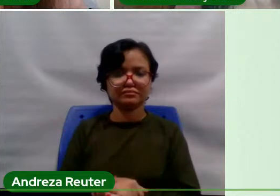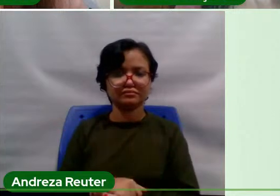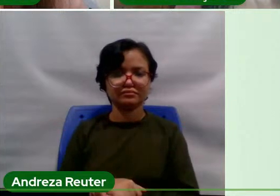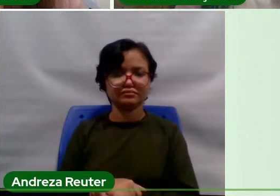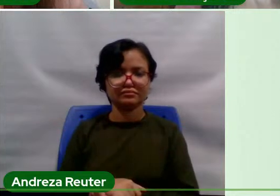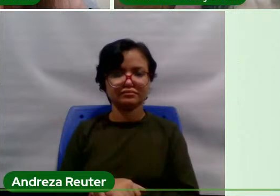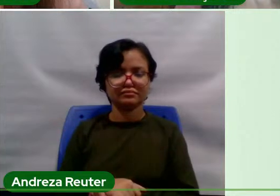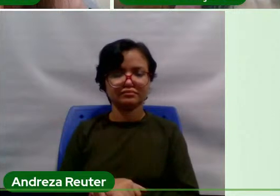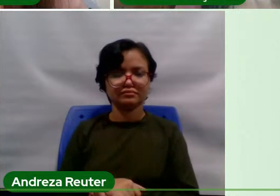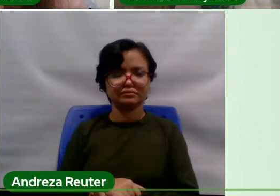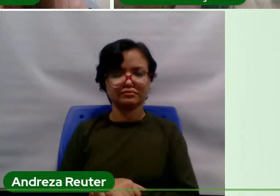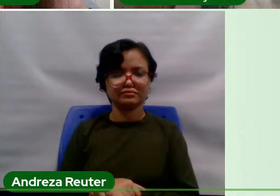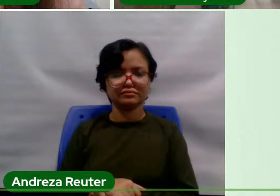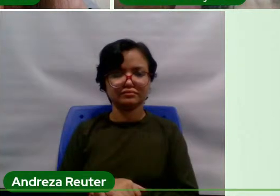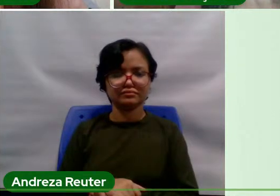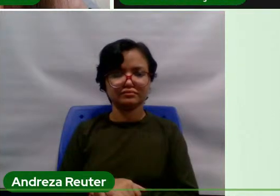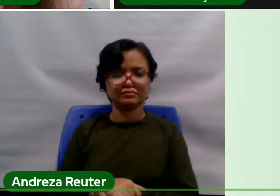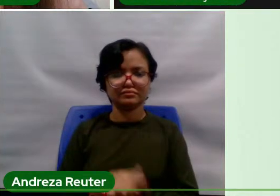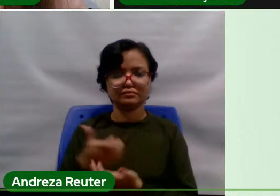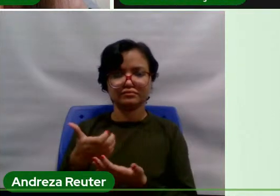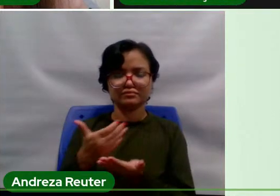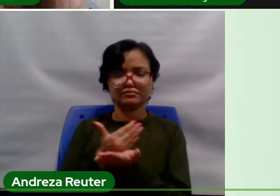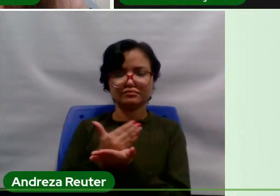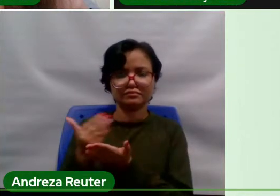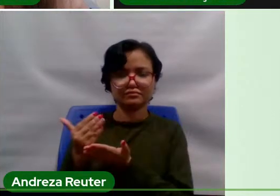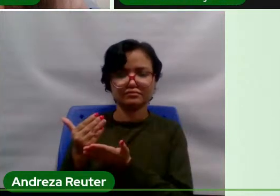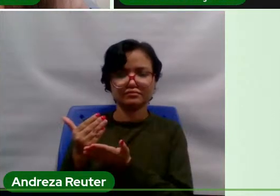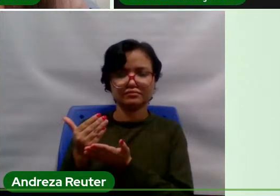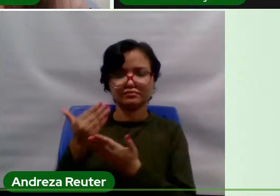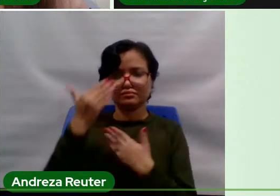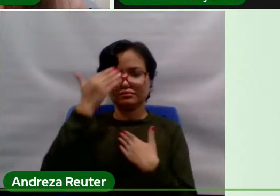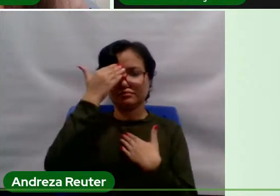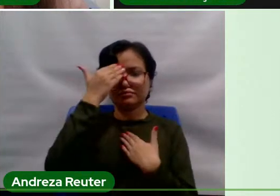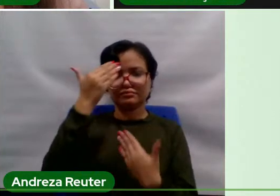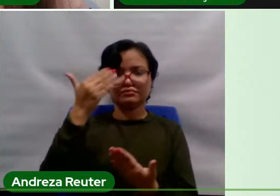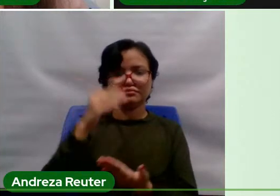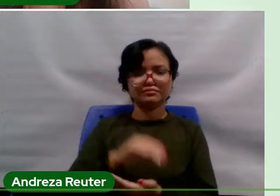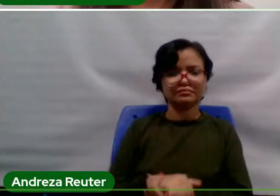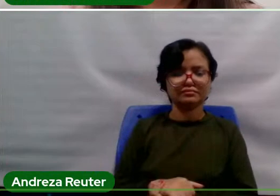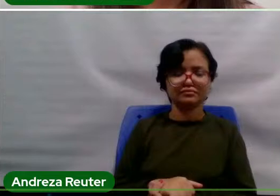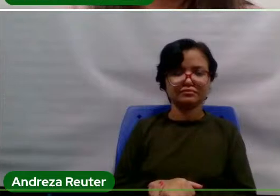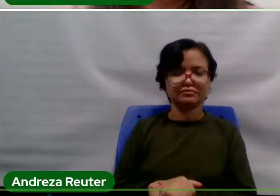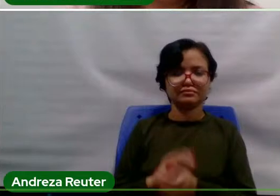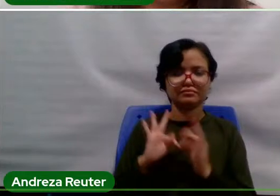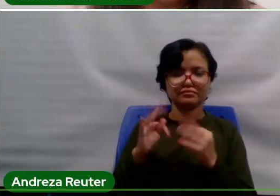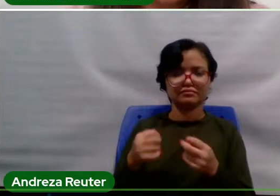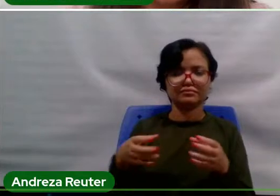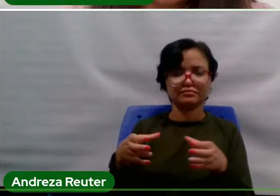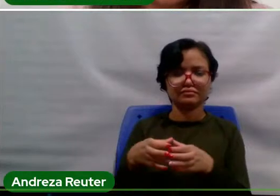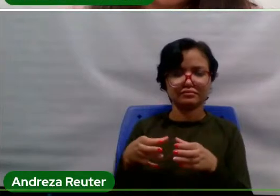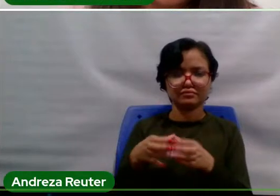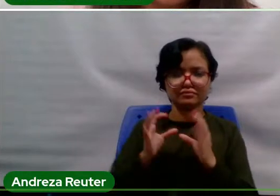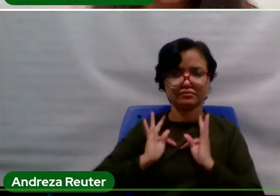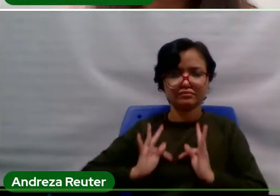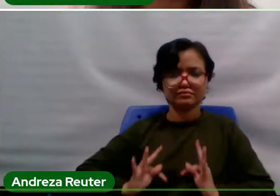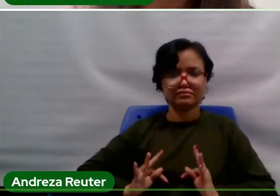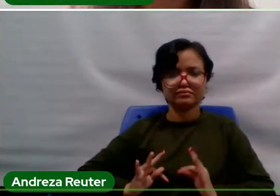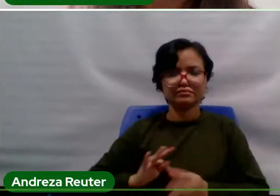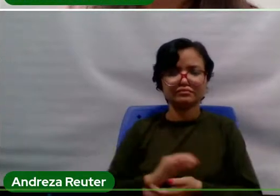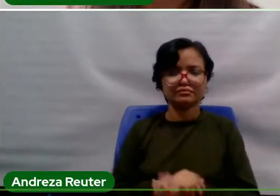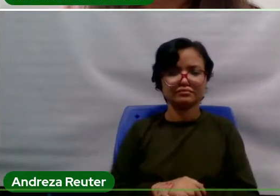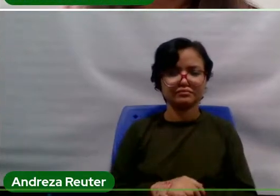Gostaria, primeiramente, de agradecer toda a equipe técnica da Propit, né?